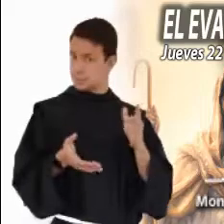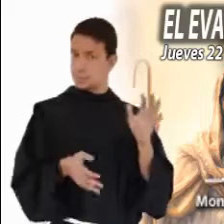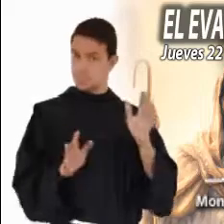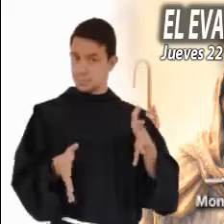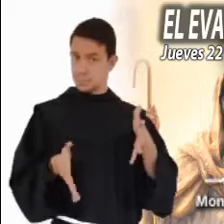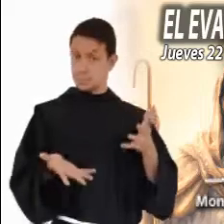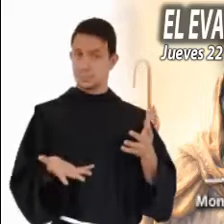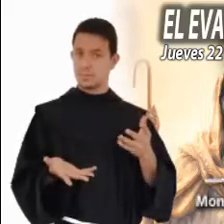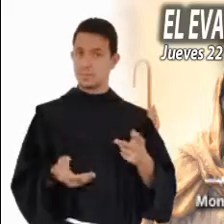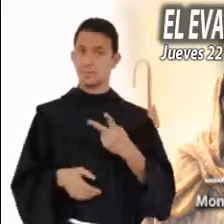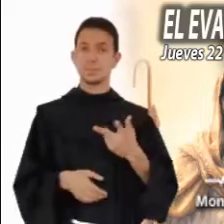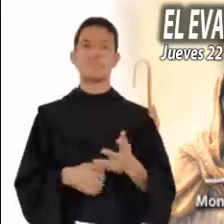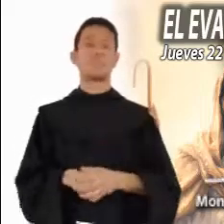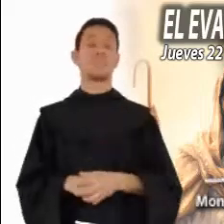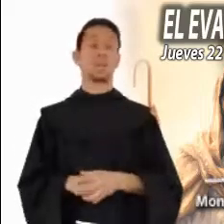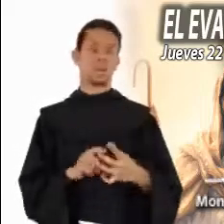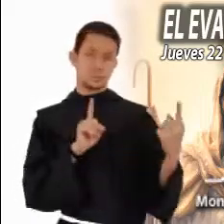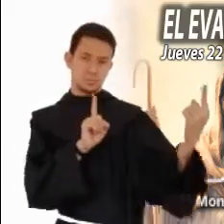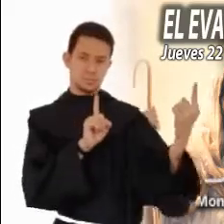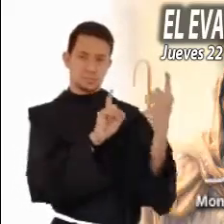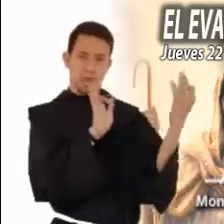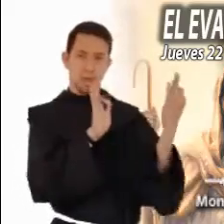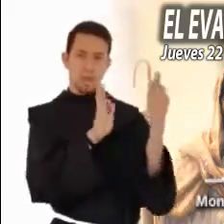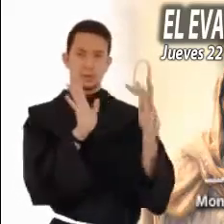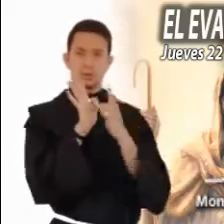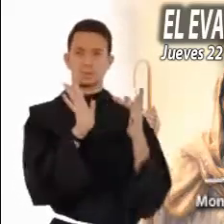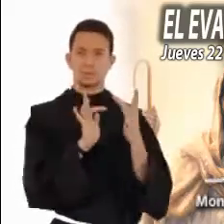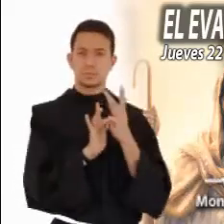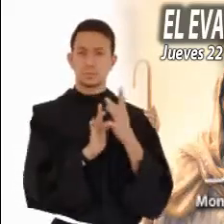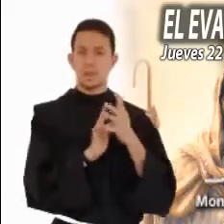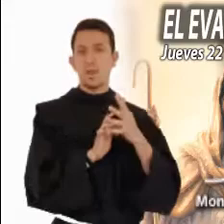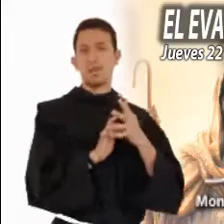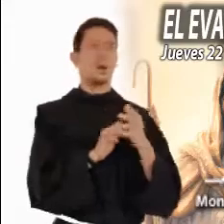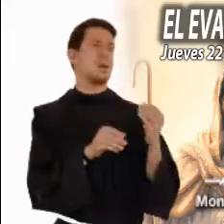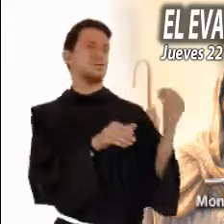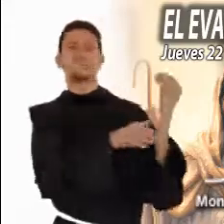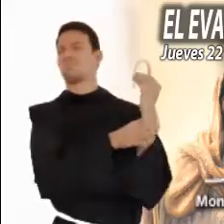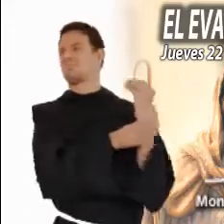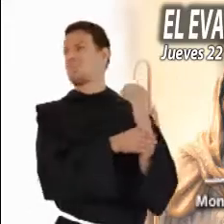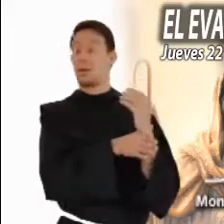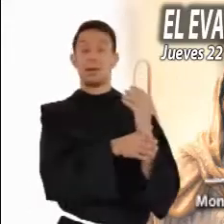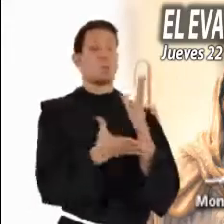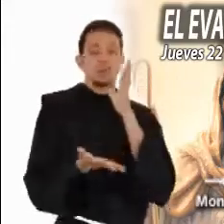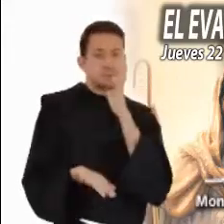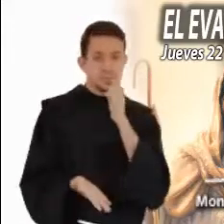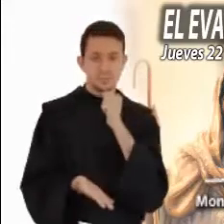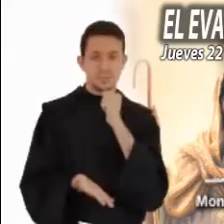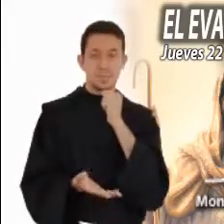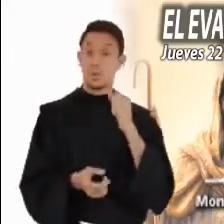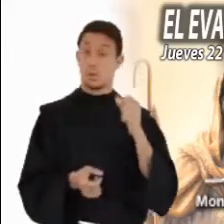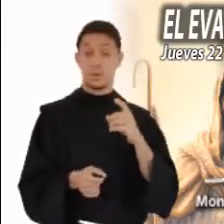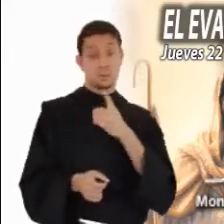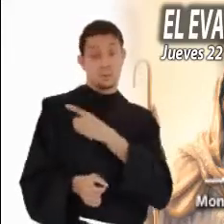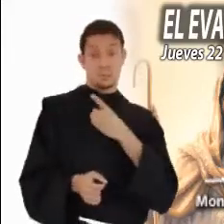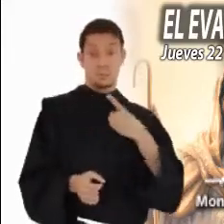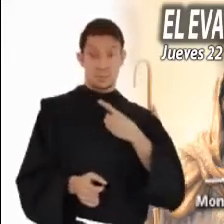forma ha influido en tu vida? Frente a Jesús, no se puede pasar indiferente. Tiene que